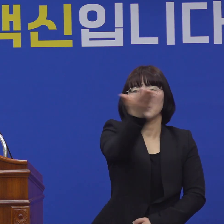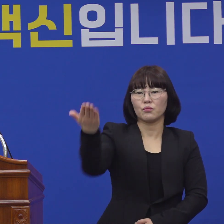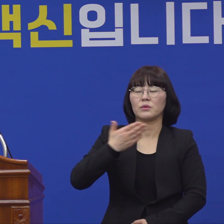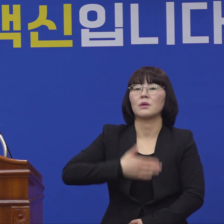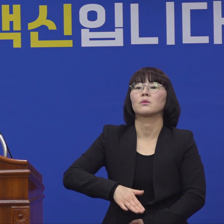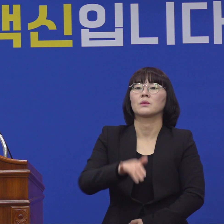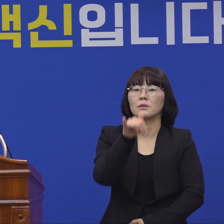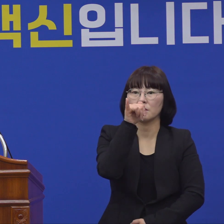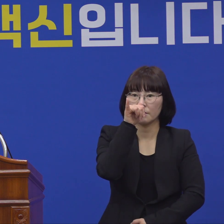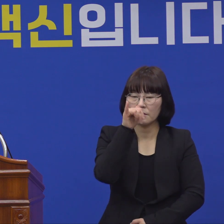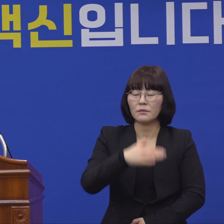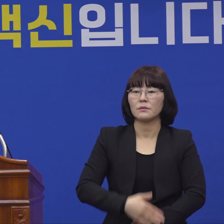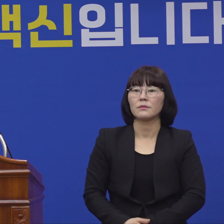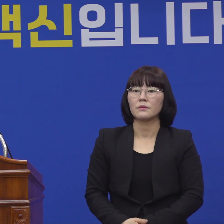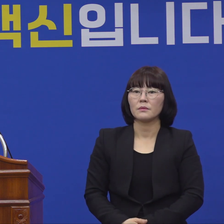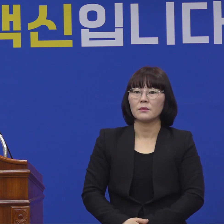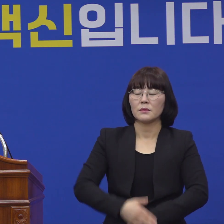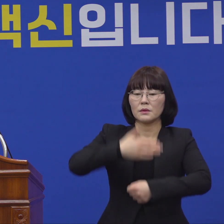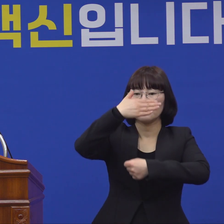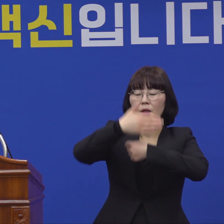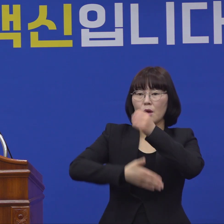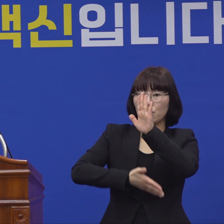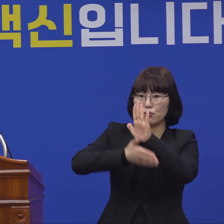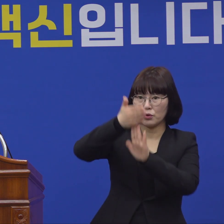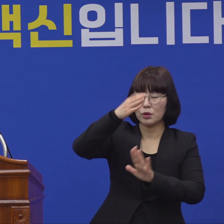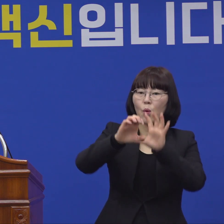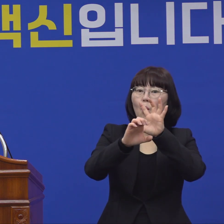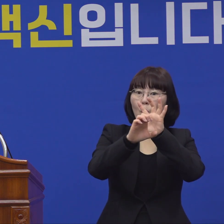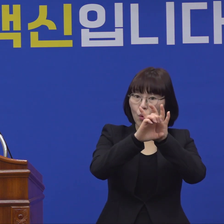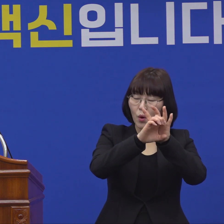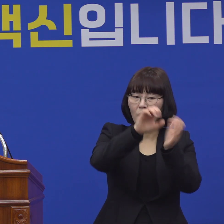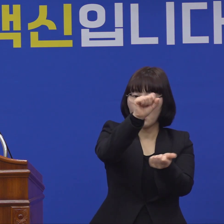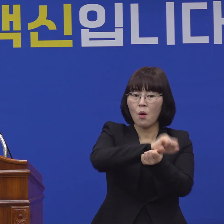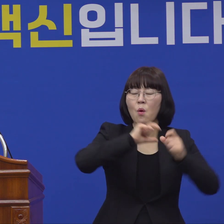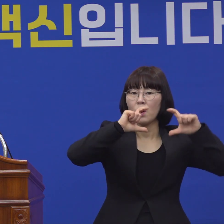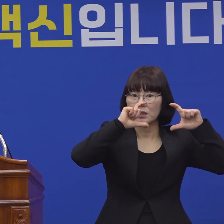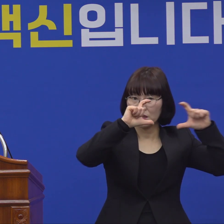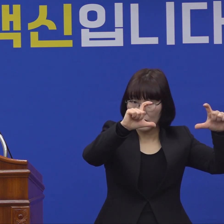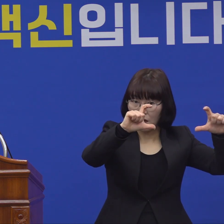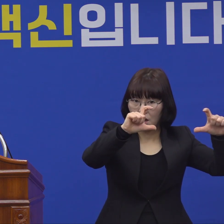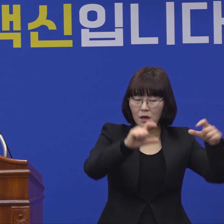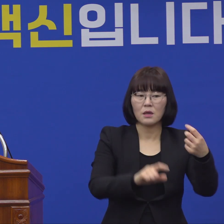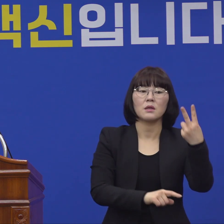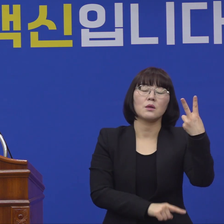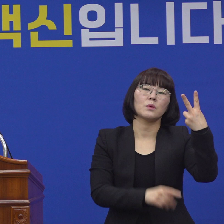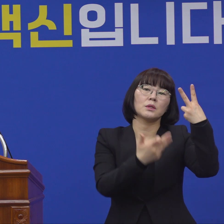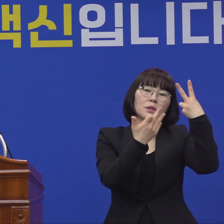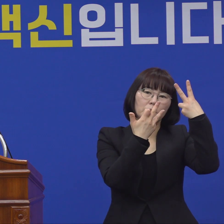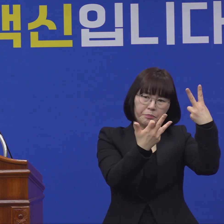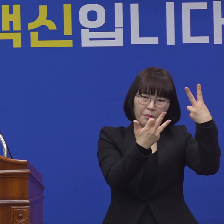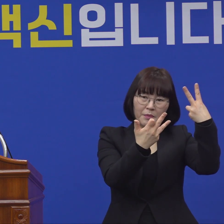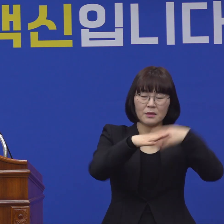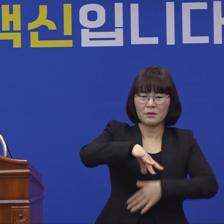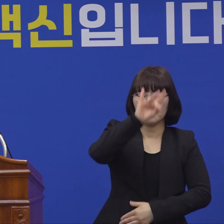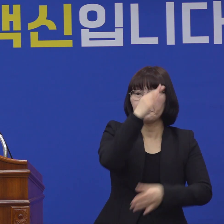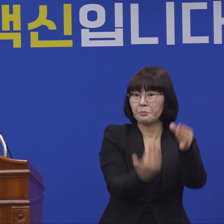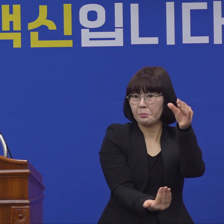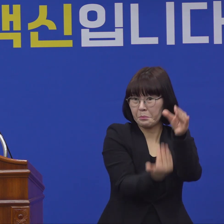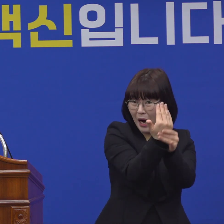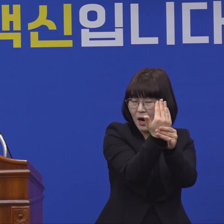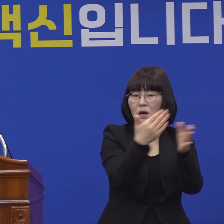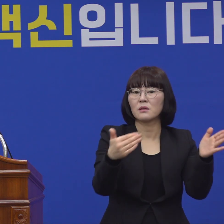우리 대구시의 코로나 확진자가 발생한 게 2월 18일입니다. 그 이후로